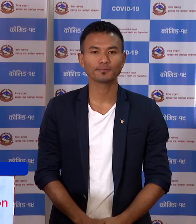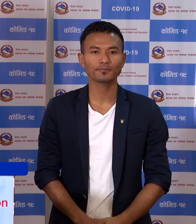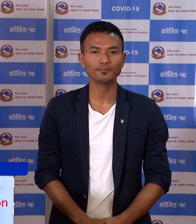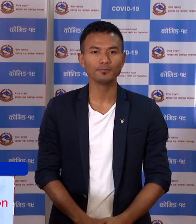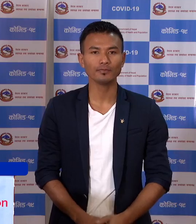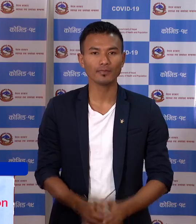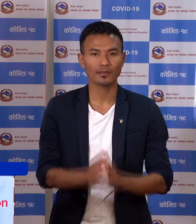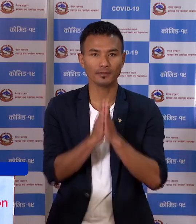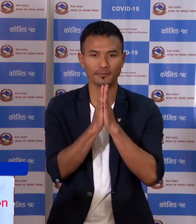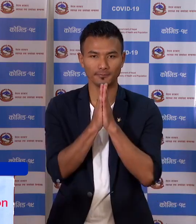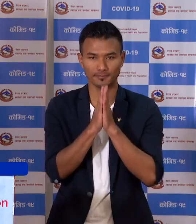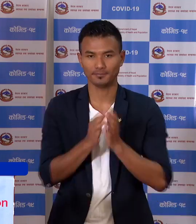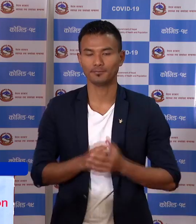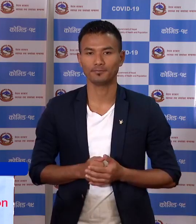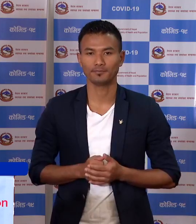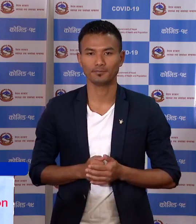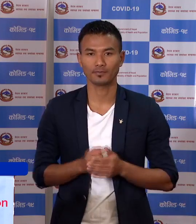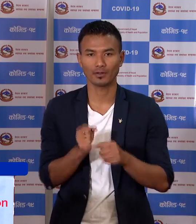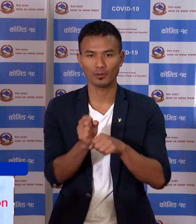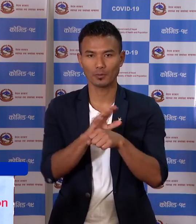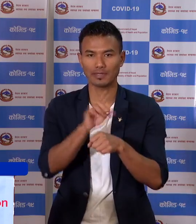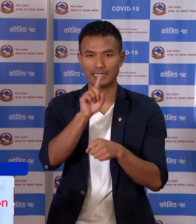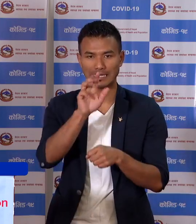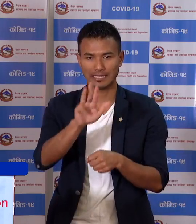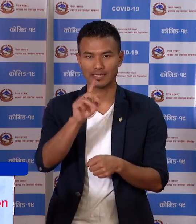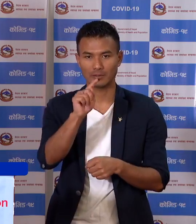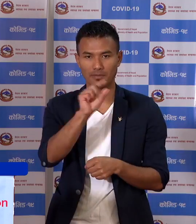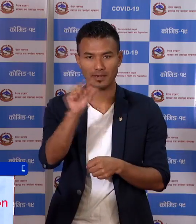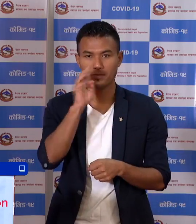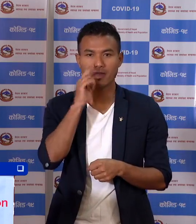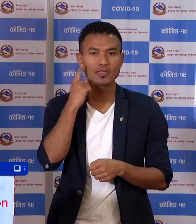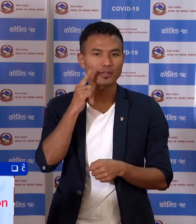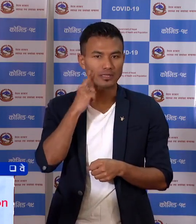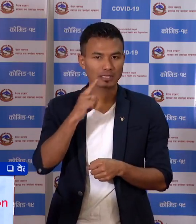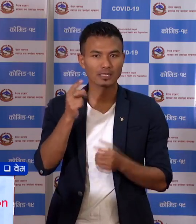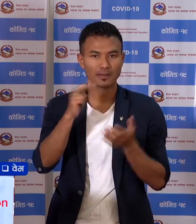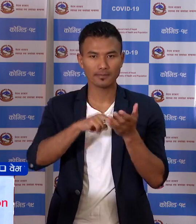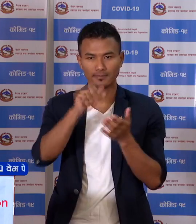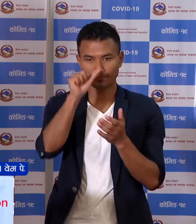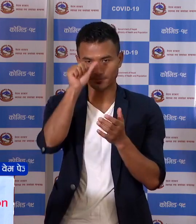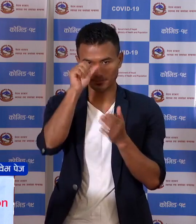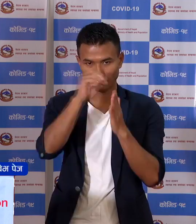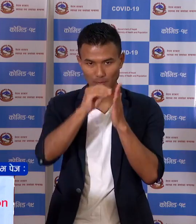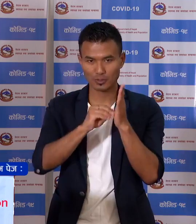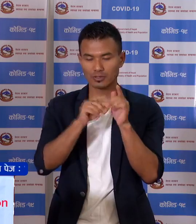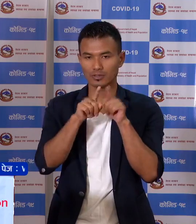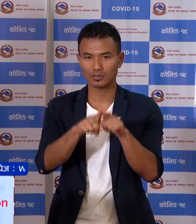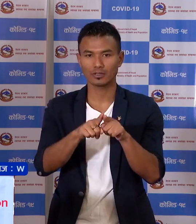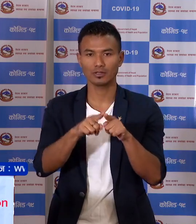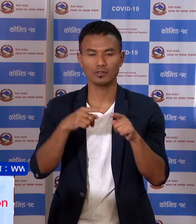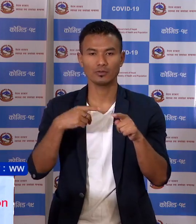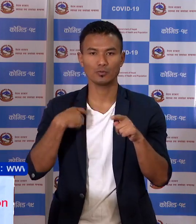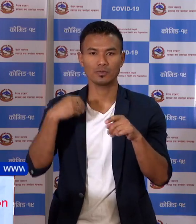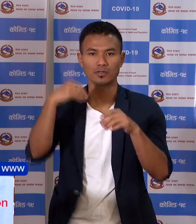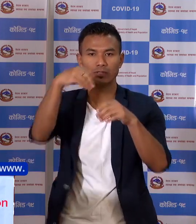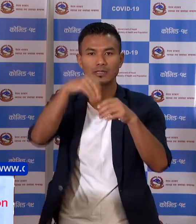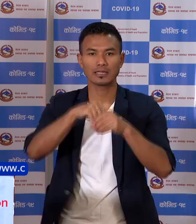नमस्कार, COVID-19 को बारेमा दैनेक अद्ध्यवतिक बिवरन डियेरा आज